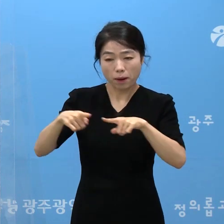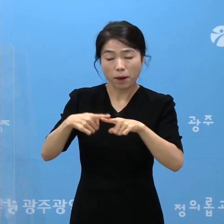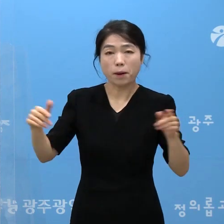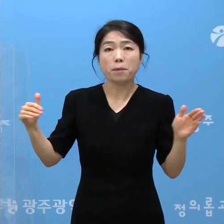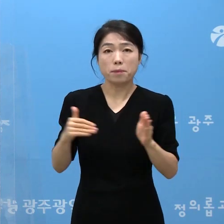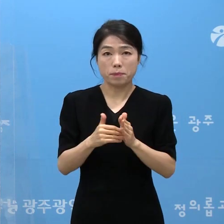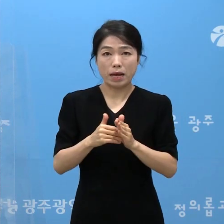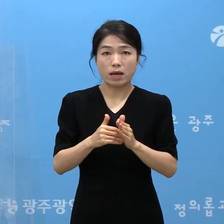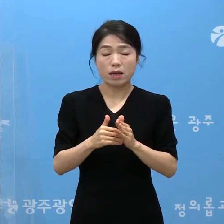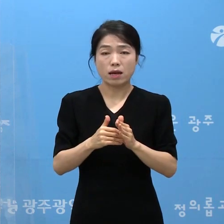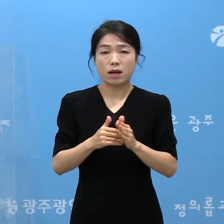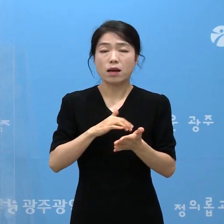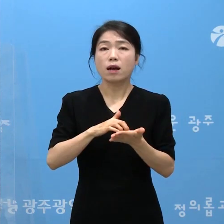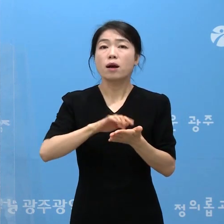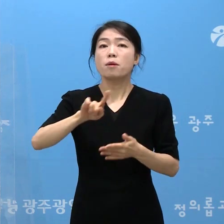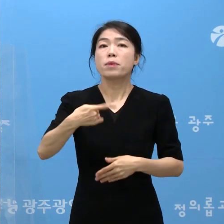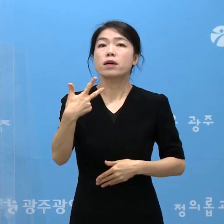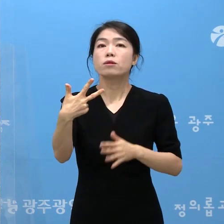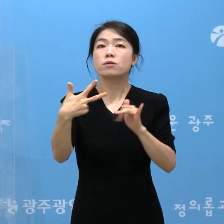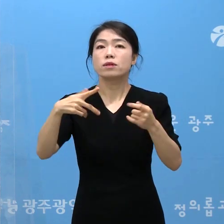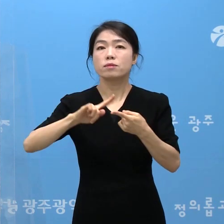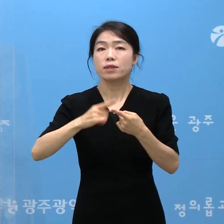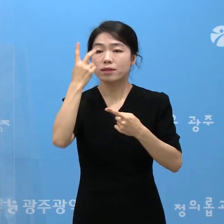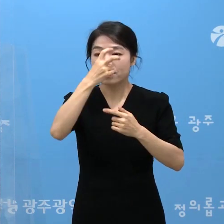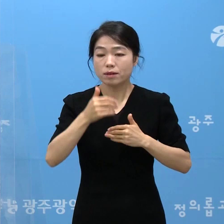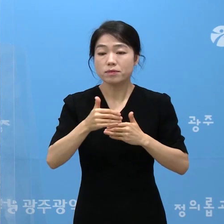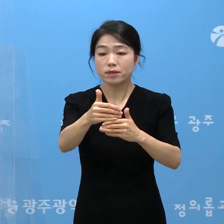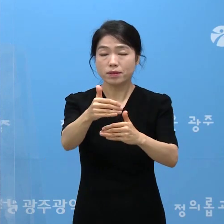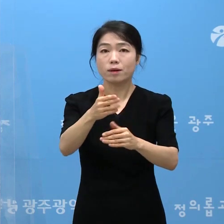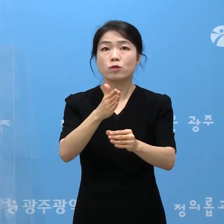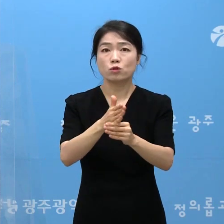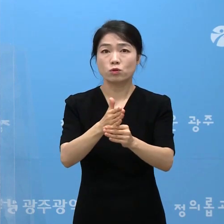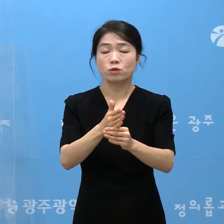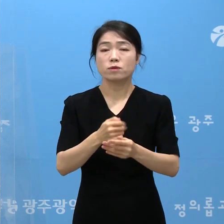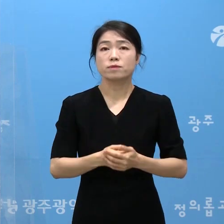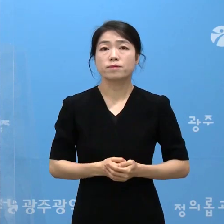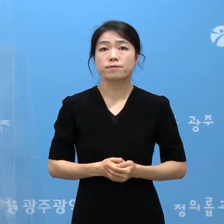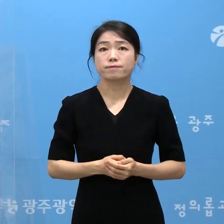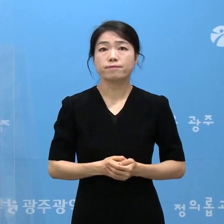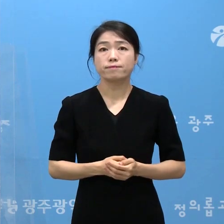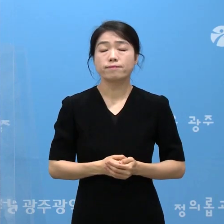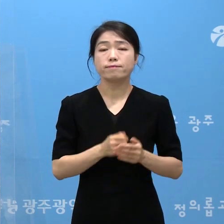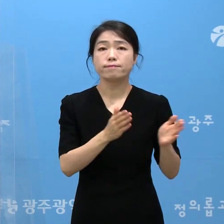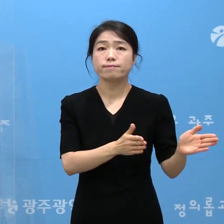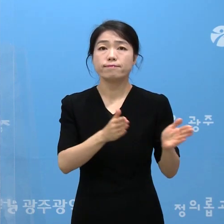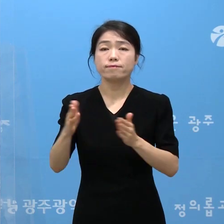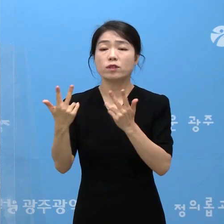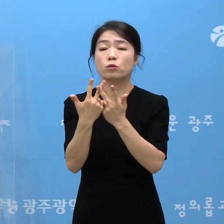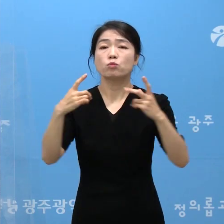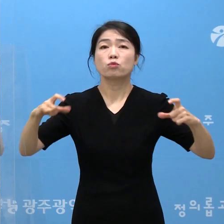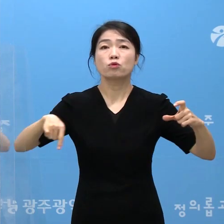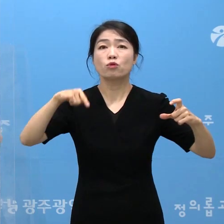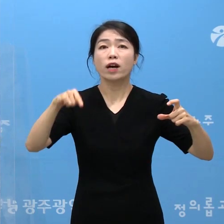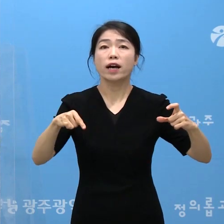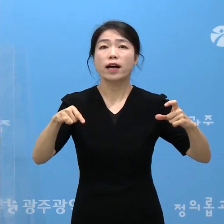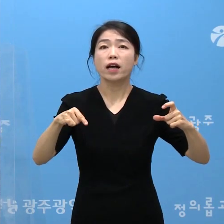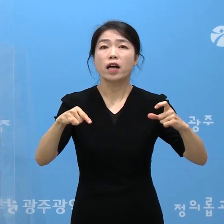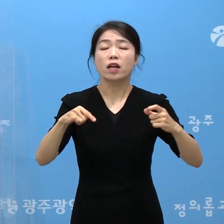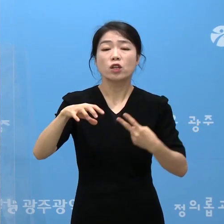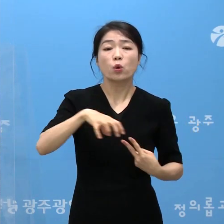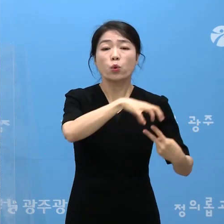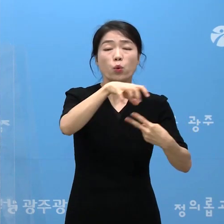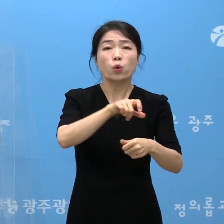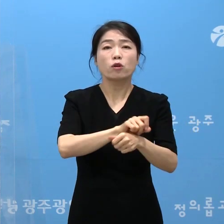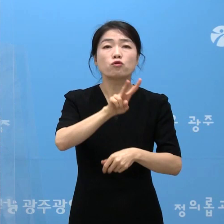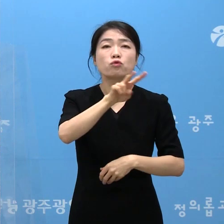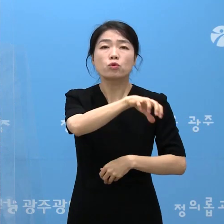총 107분에 대하여 검사를 실시하고 있습니다. 다음은 북구소재 요양원 2개소에